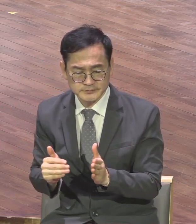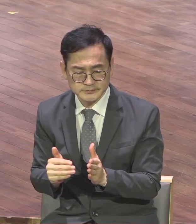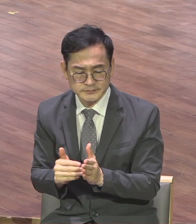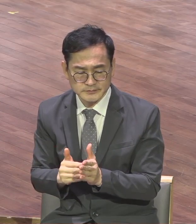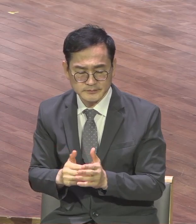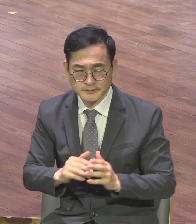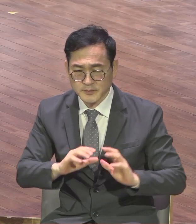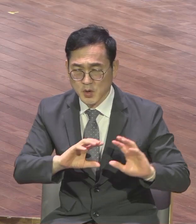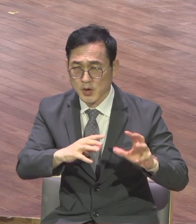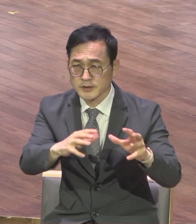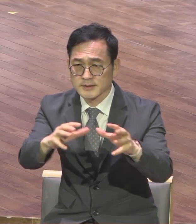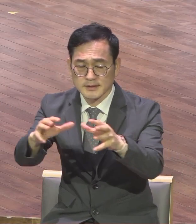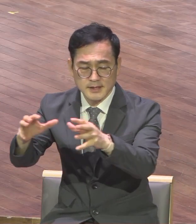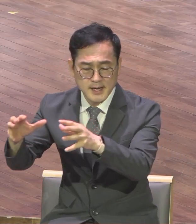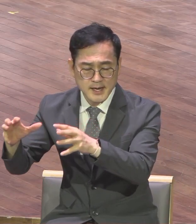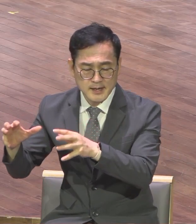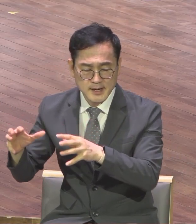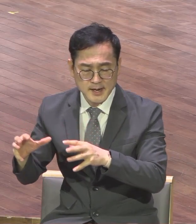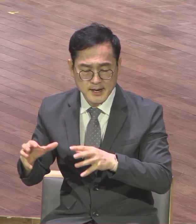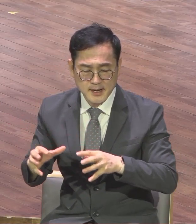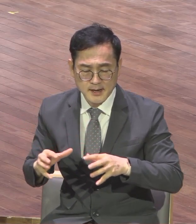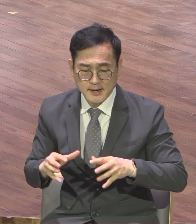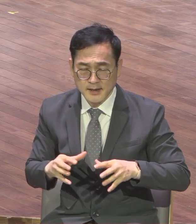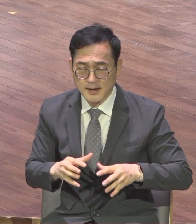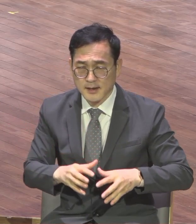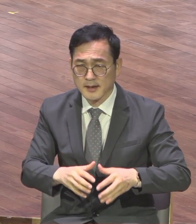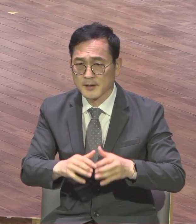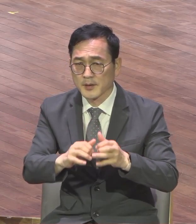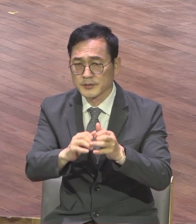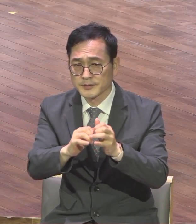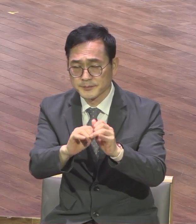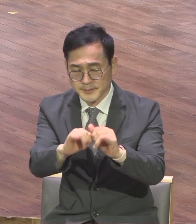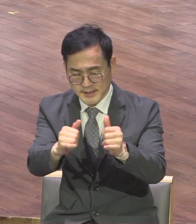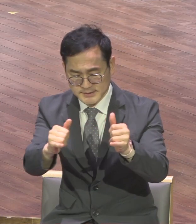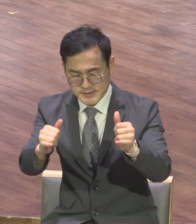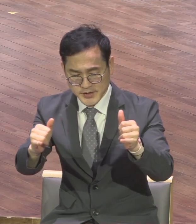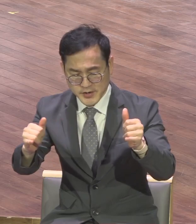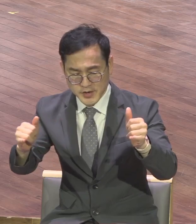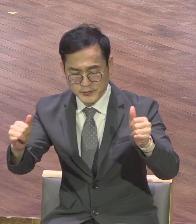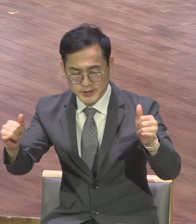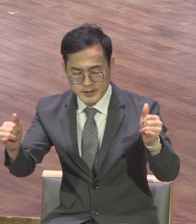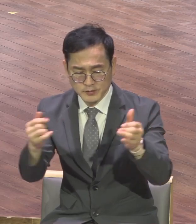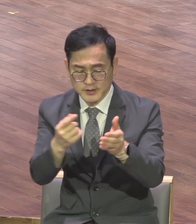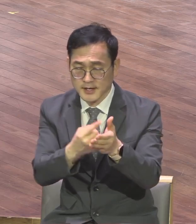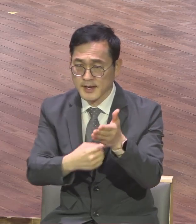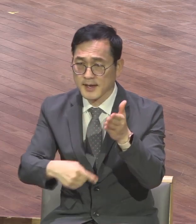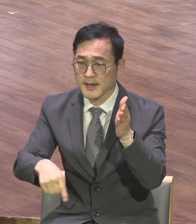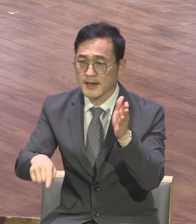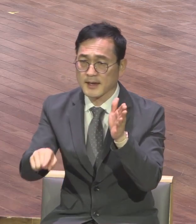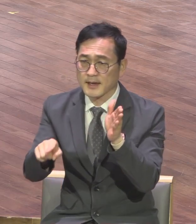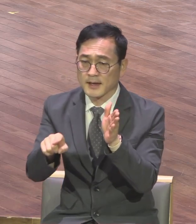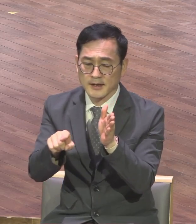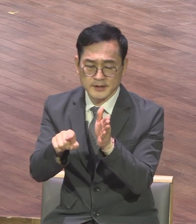모든 나라 모든 백성에 의해